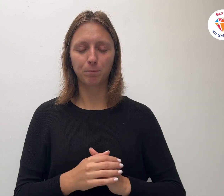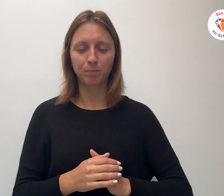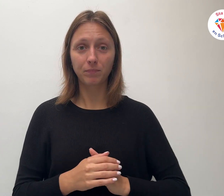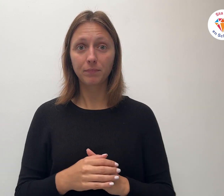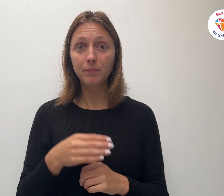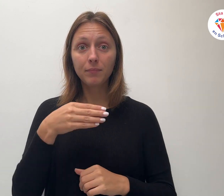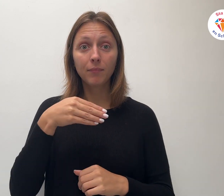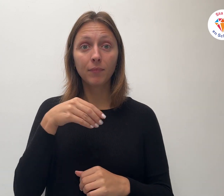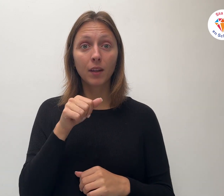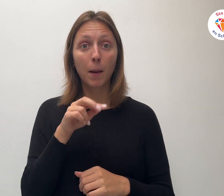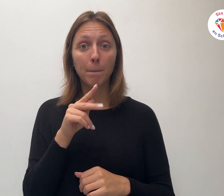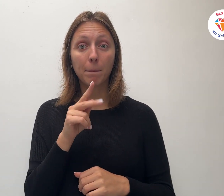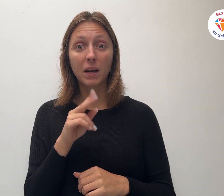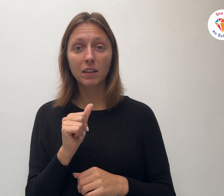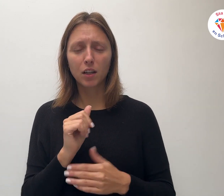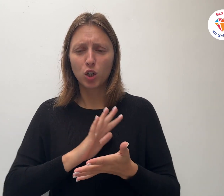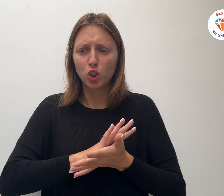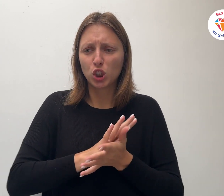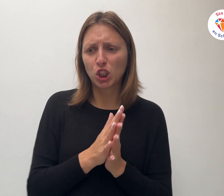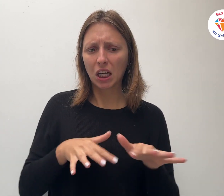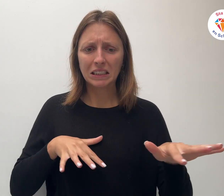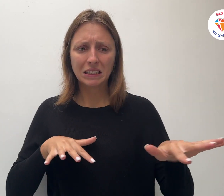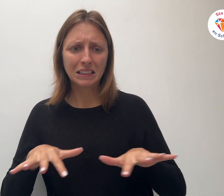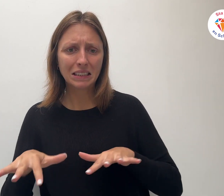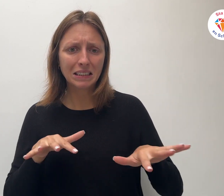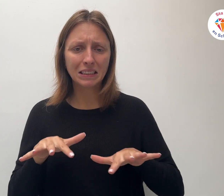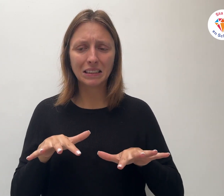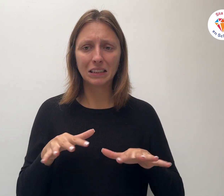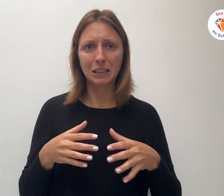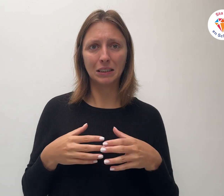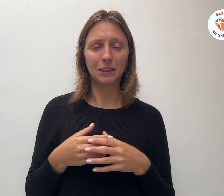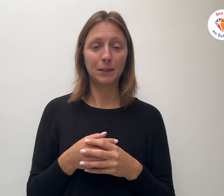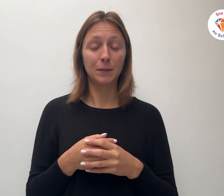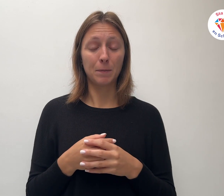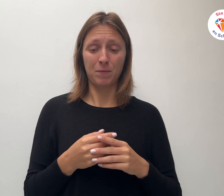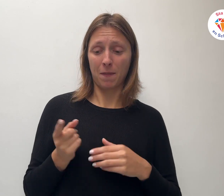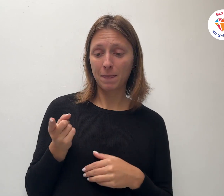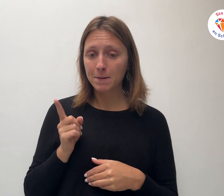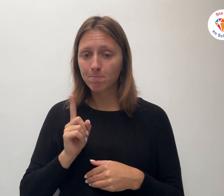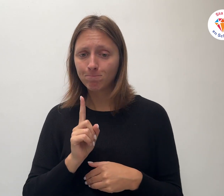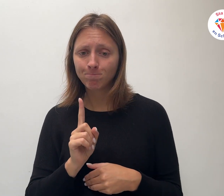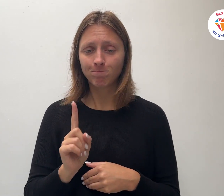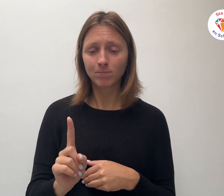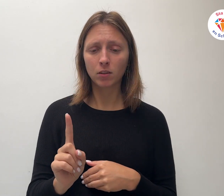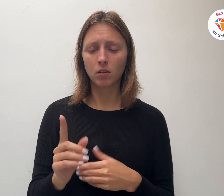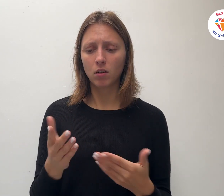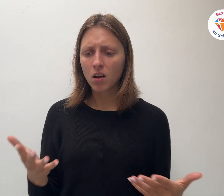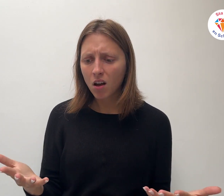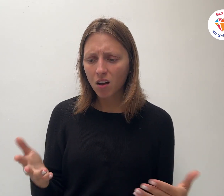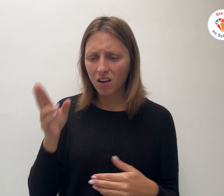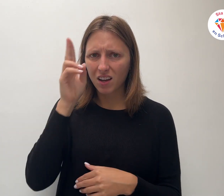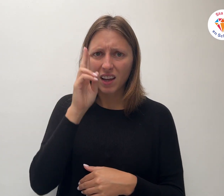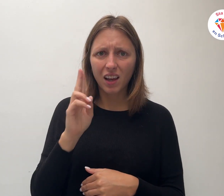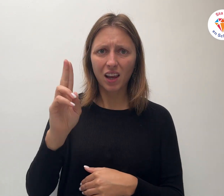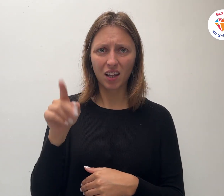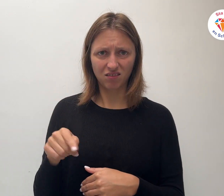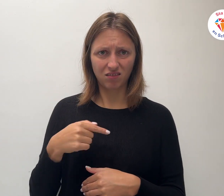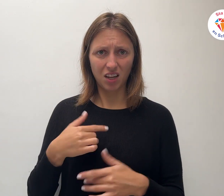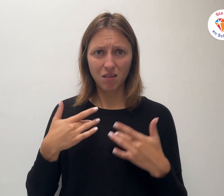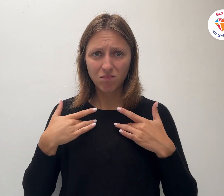bezig met bedienen. Nadat zij erbij was komen staan, zei zij, Heren, trekt u het zich niet aan, dat mijn